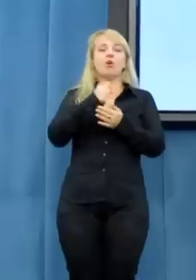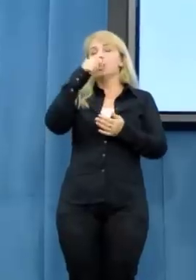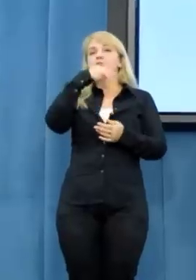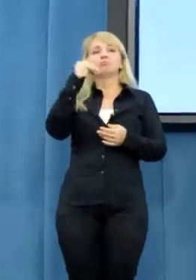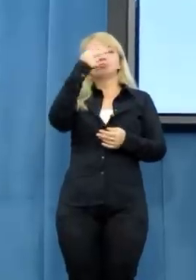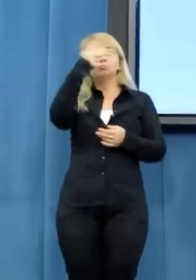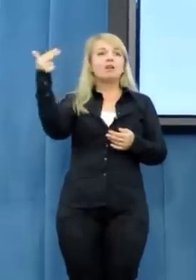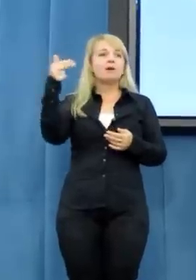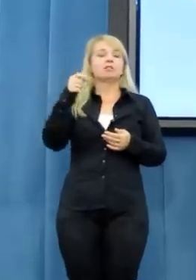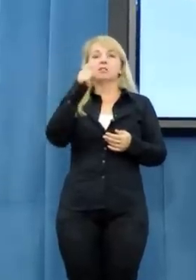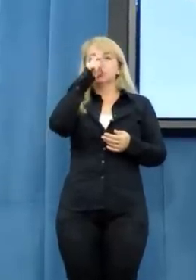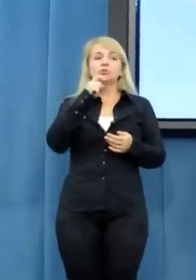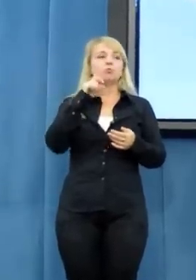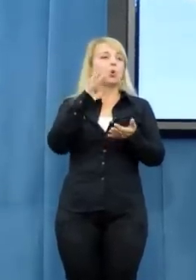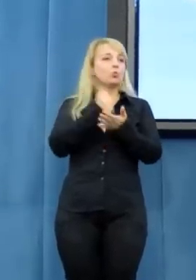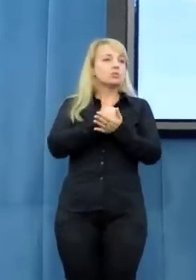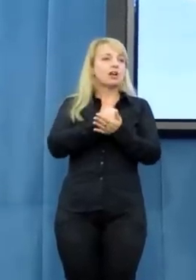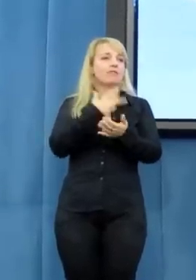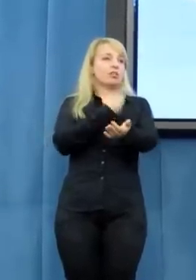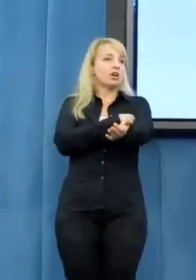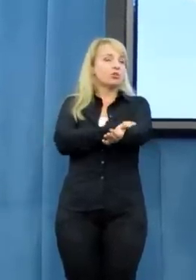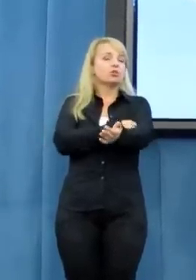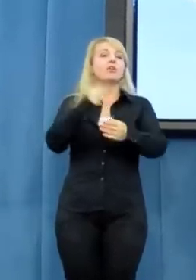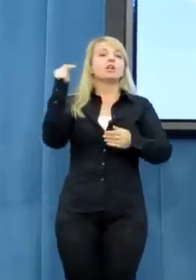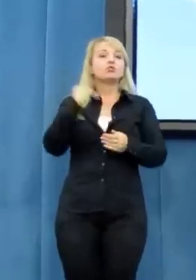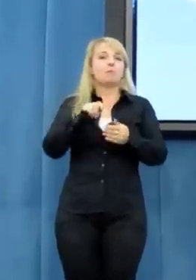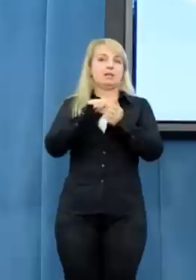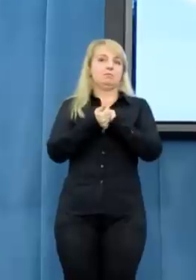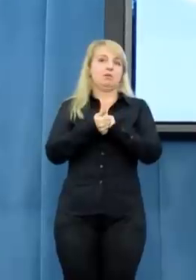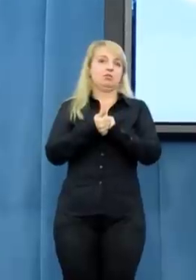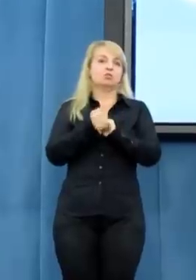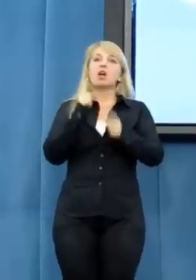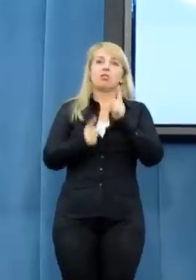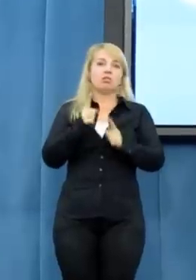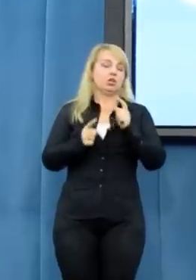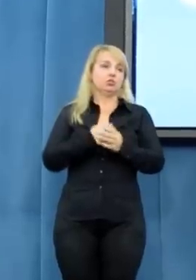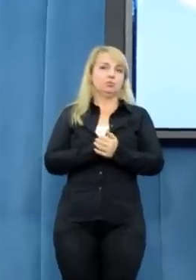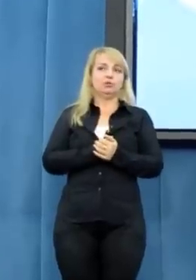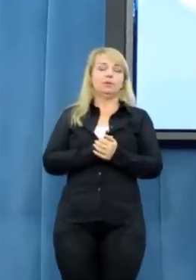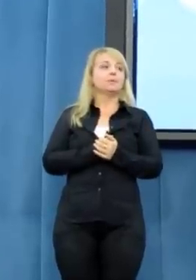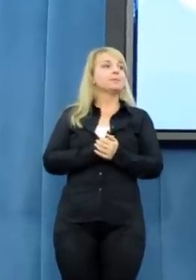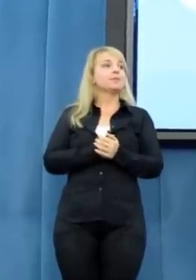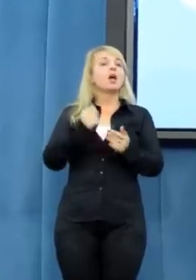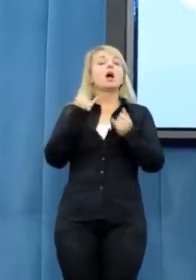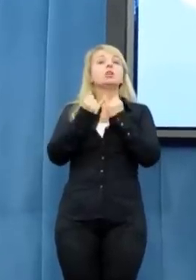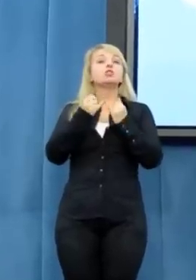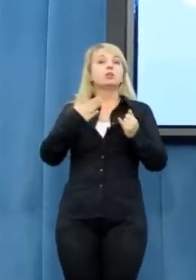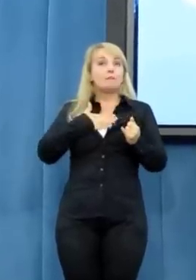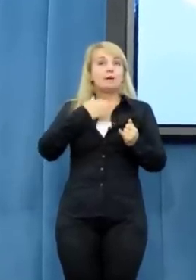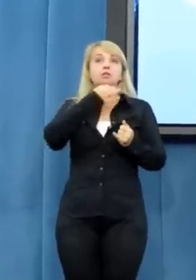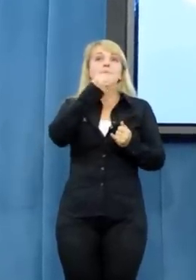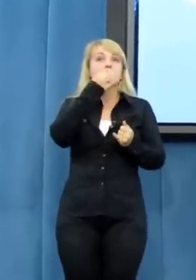jak najszybciej powinna zostać zmieniona. Tyle ja ze swej strony. Jeśli Państwo mają jakieś